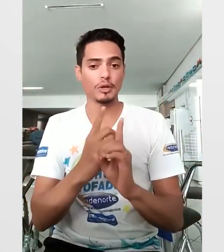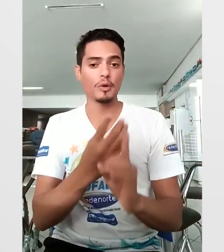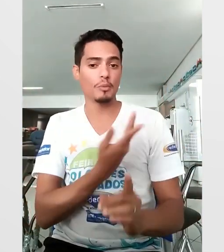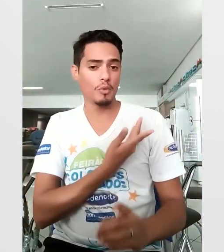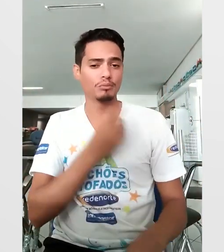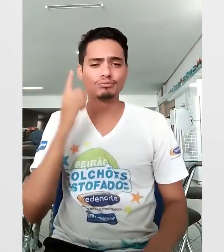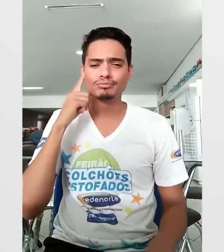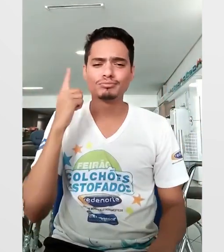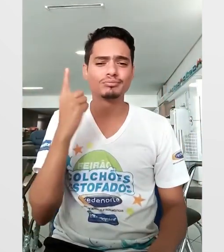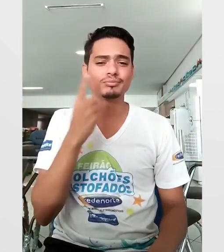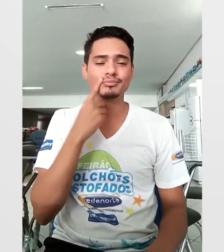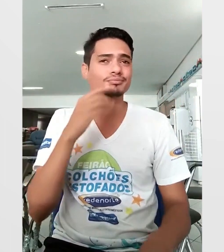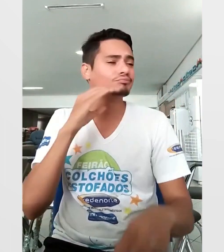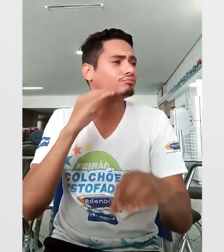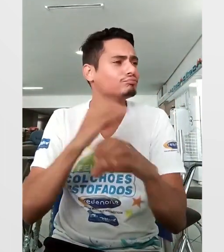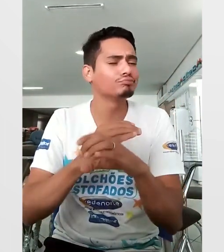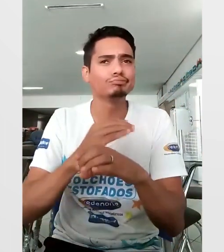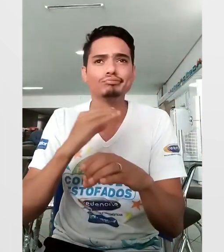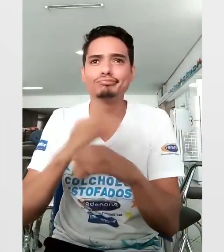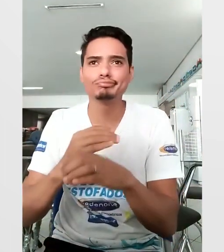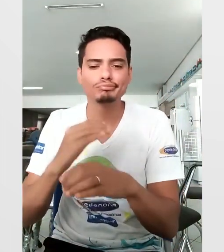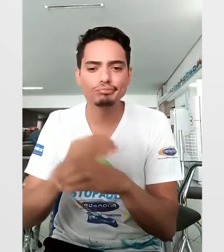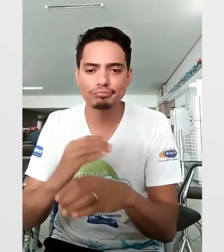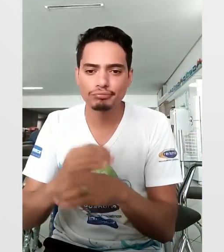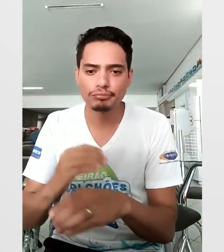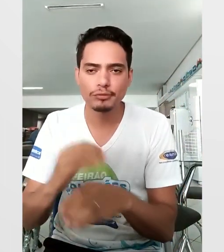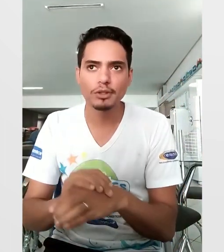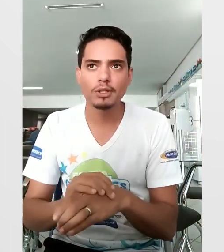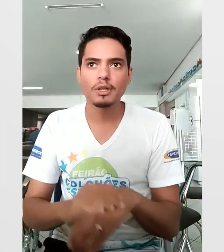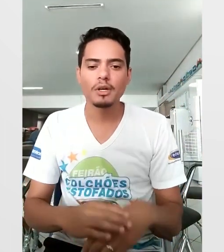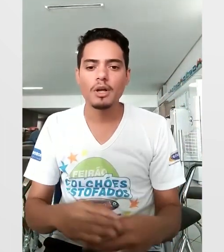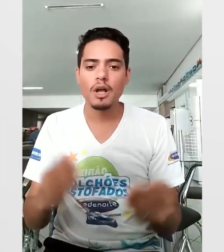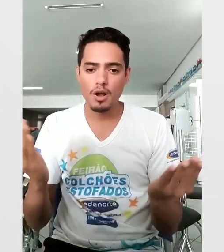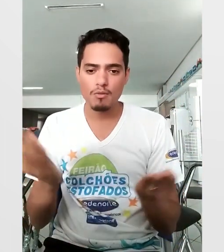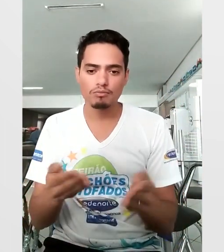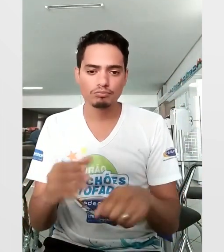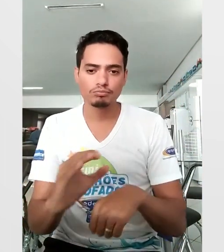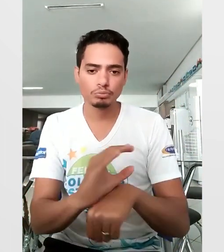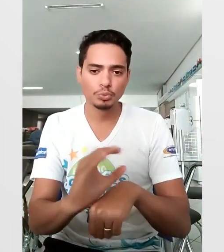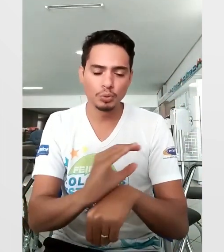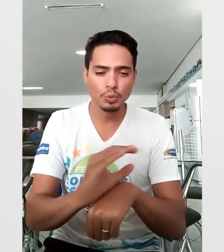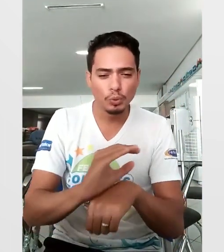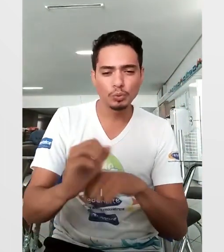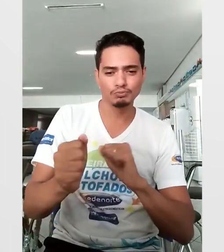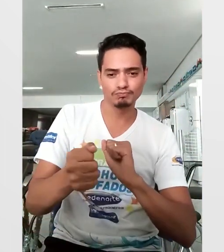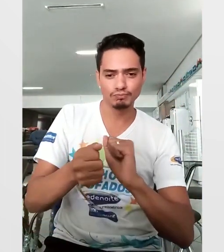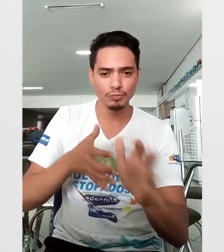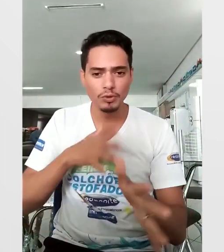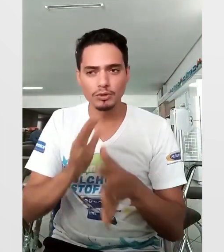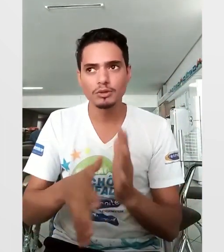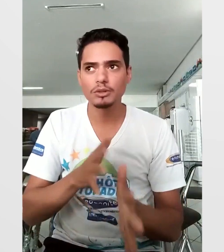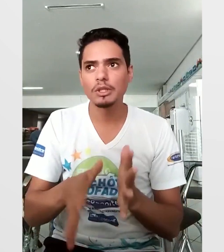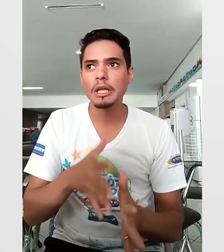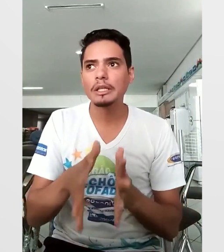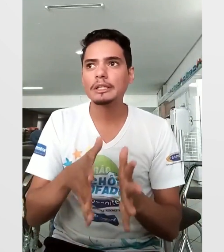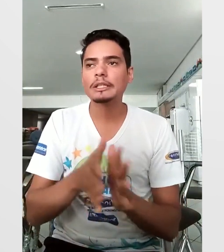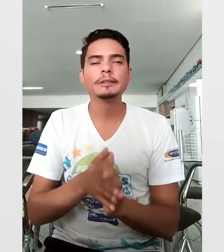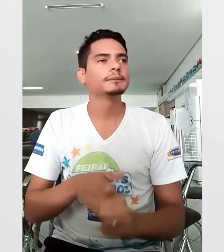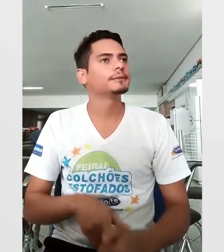mas quando eu encontrava os surdos, eu não conseguia me comunicar de verdade, não tinha fluência. E agora com